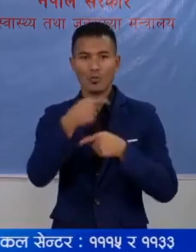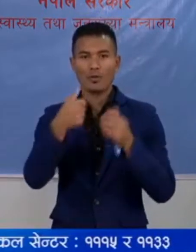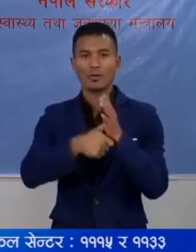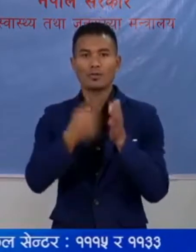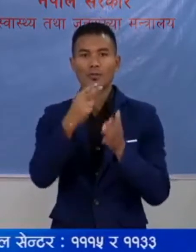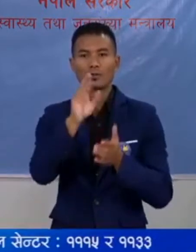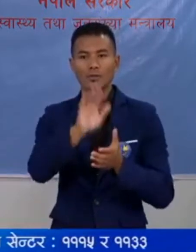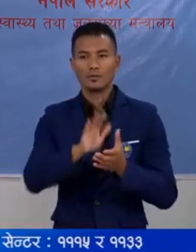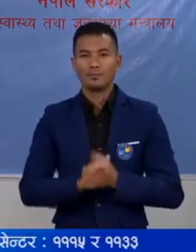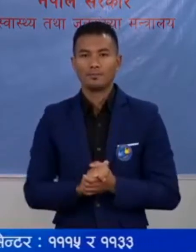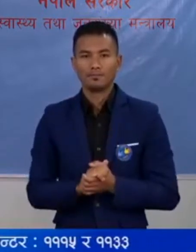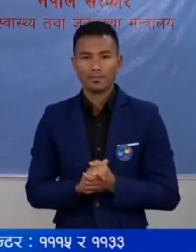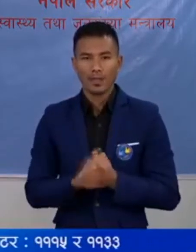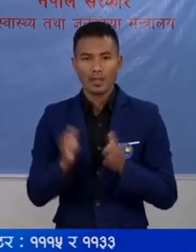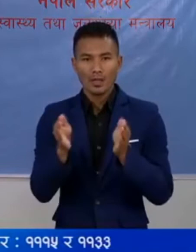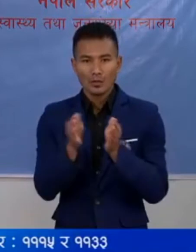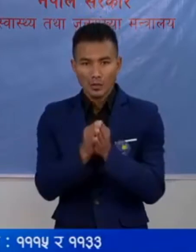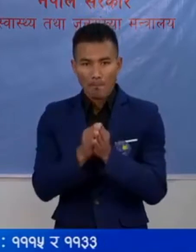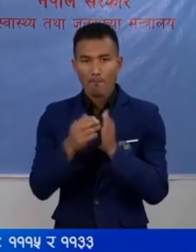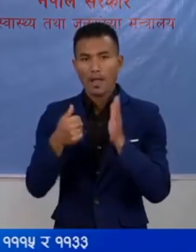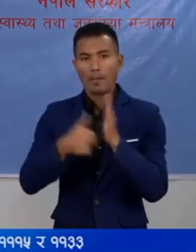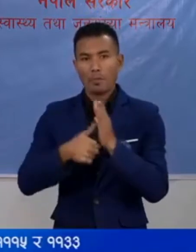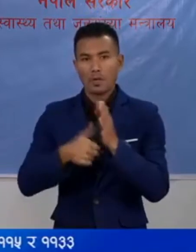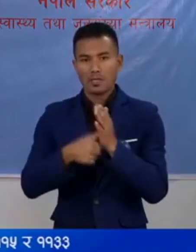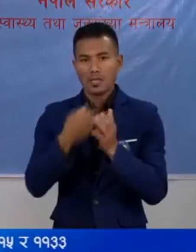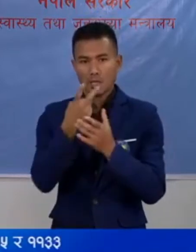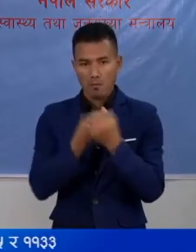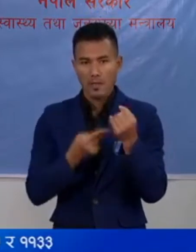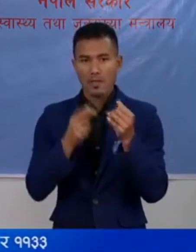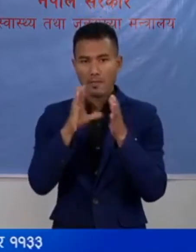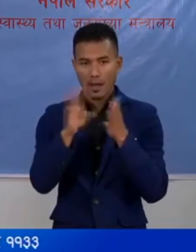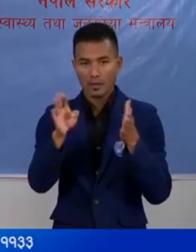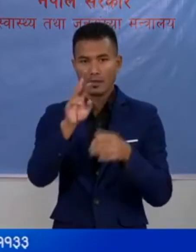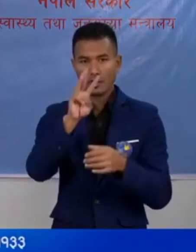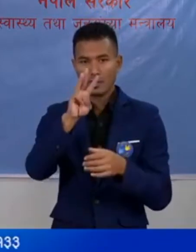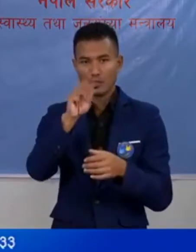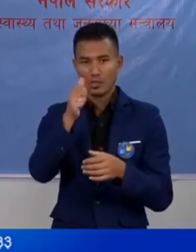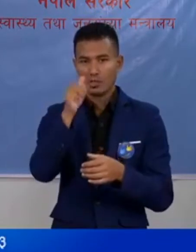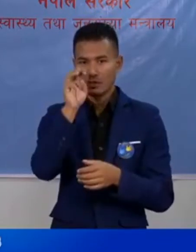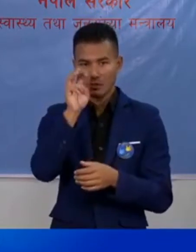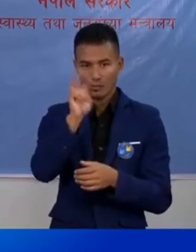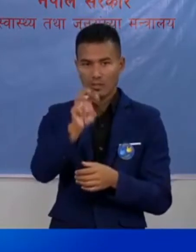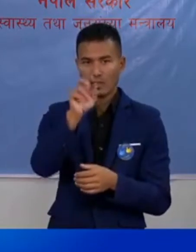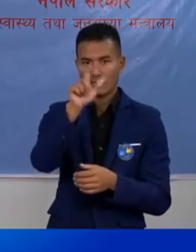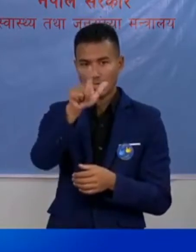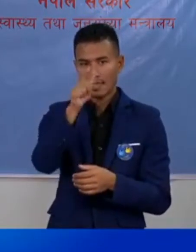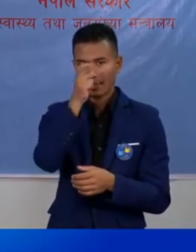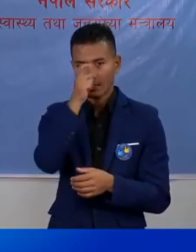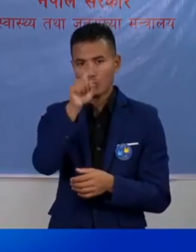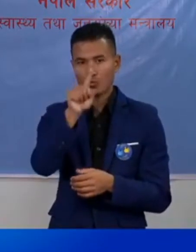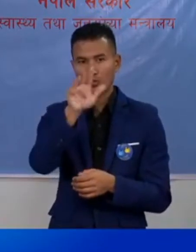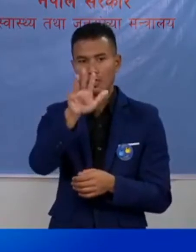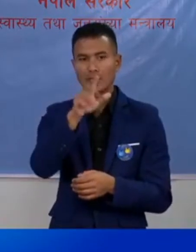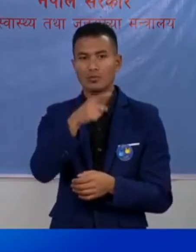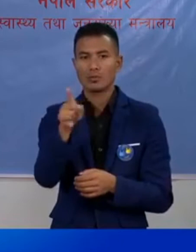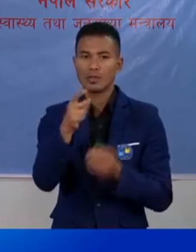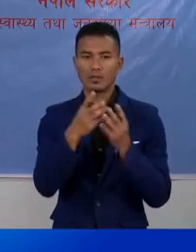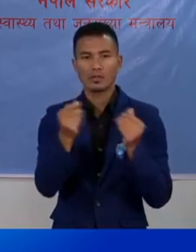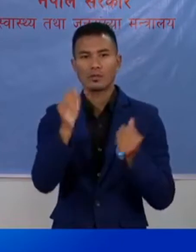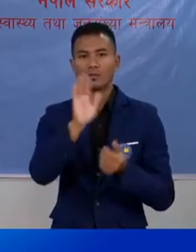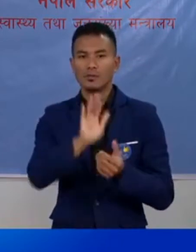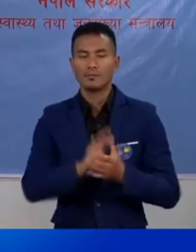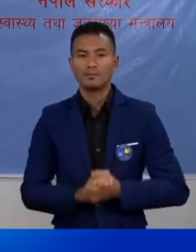बाएकाशन एशरी कूल परिक्षेन दुबई विदिवाट गरिये र 36729 वटा परिक्षेन संपन्न